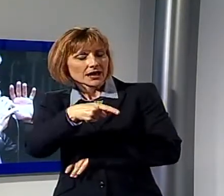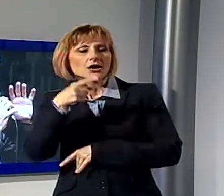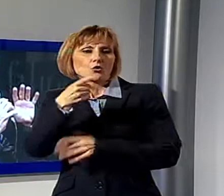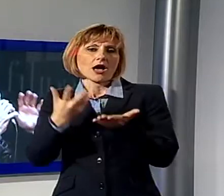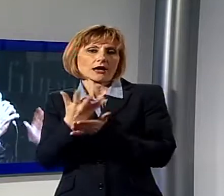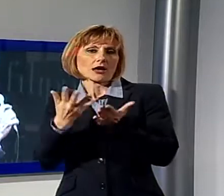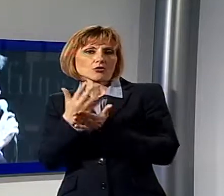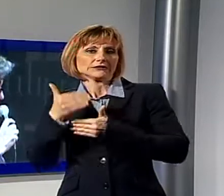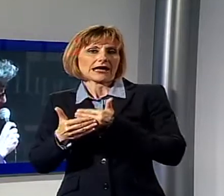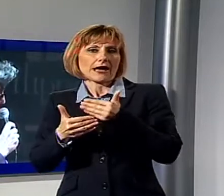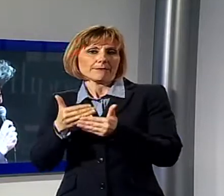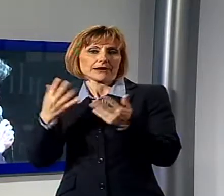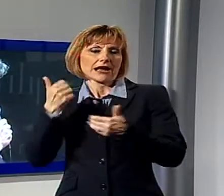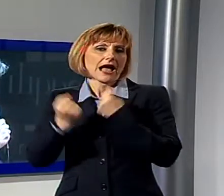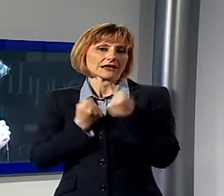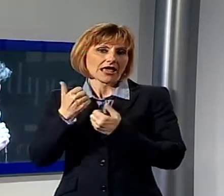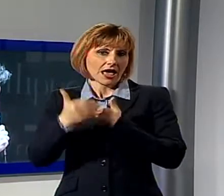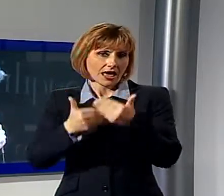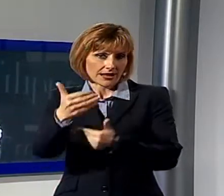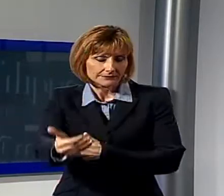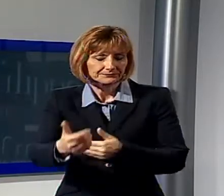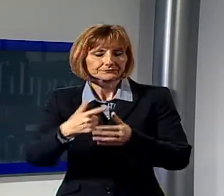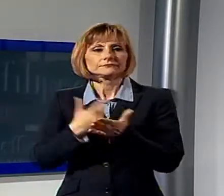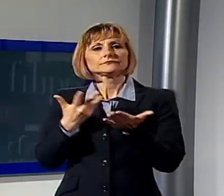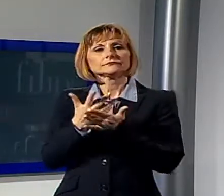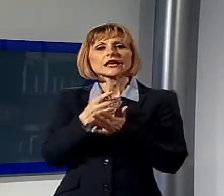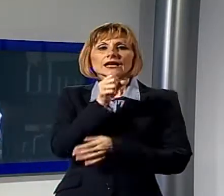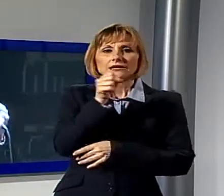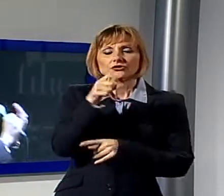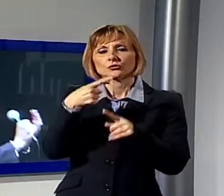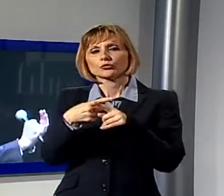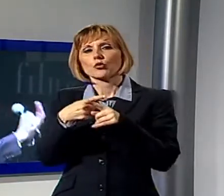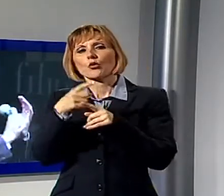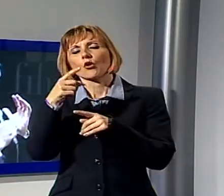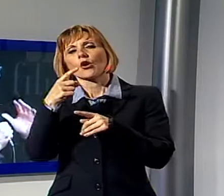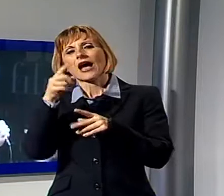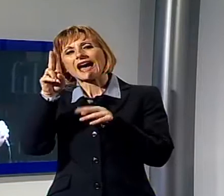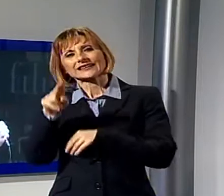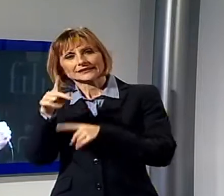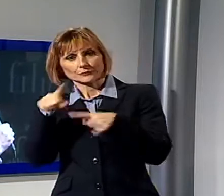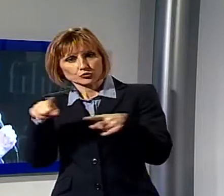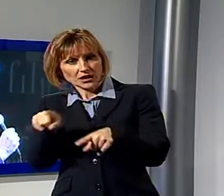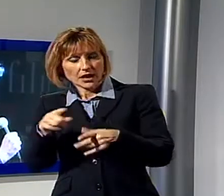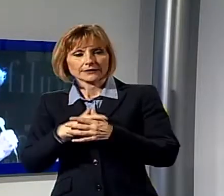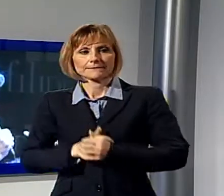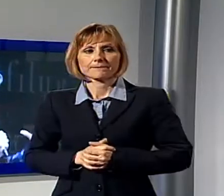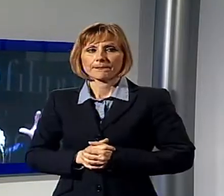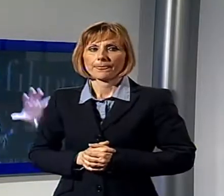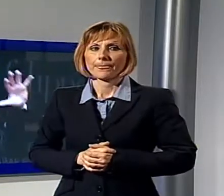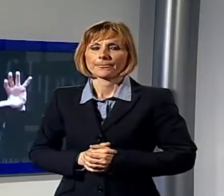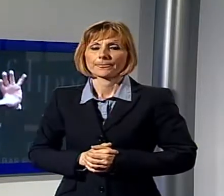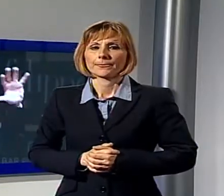della sua carriera, raccontando canzoni e artisti che hanno segnato la storia della musica. Ma ci sono